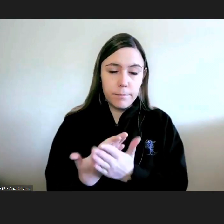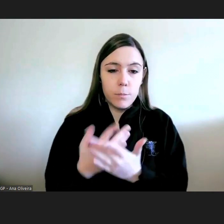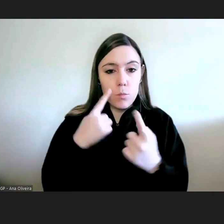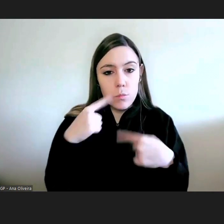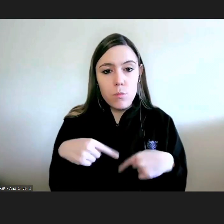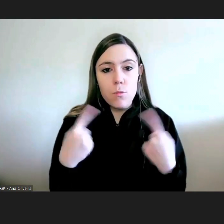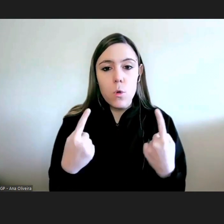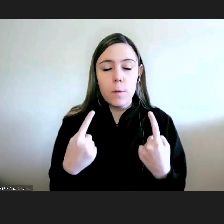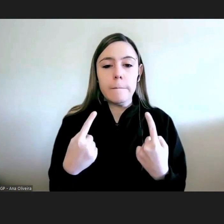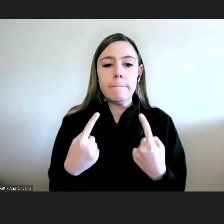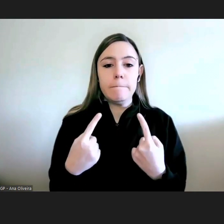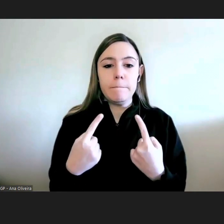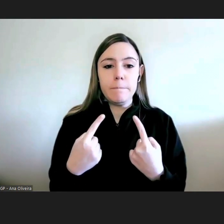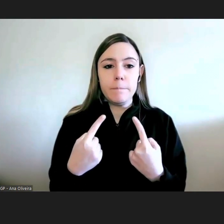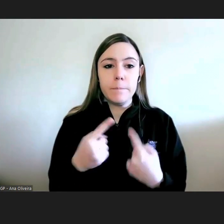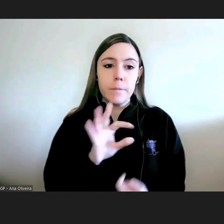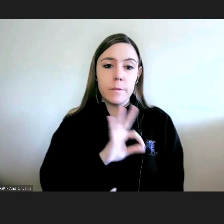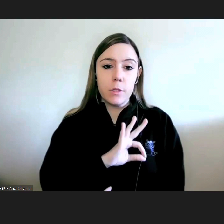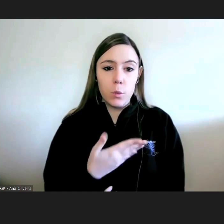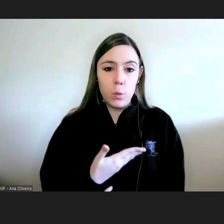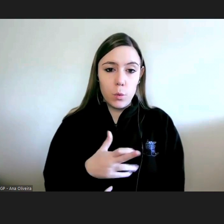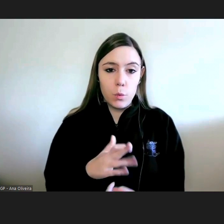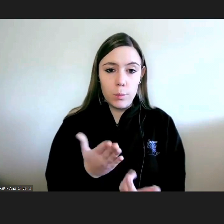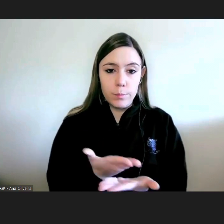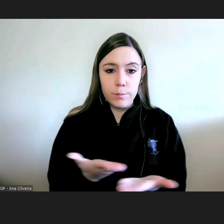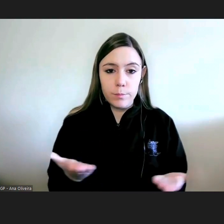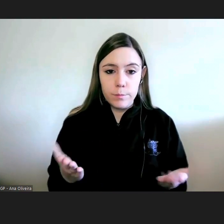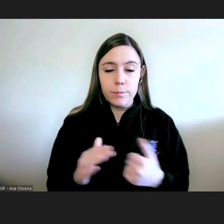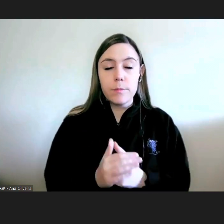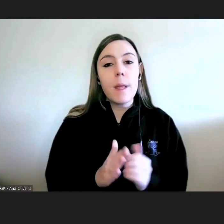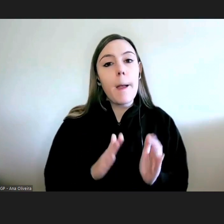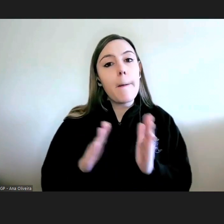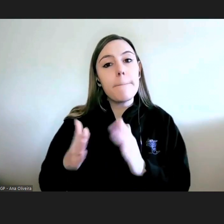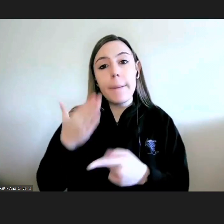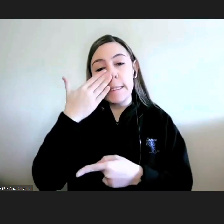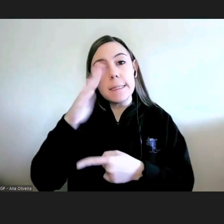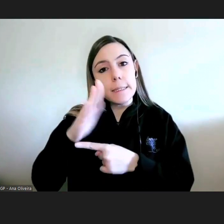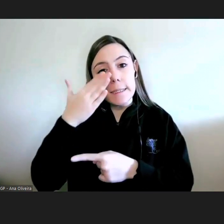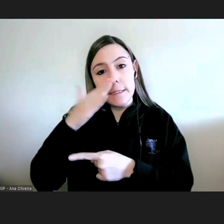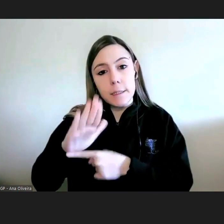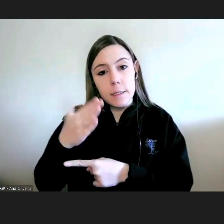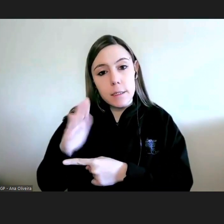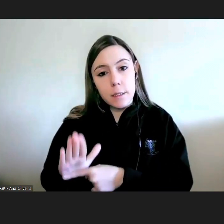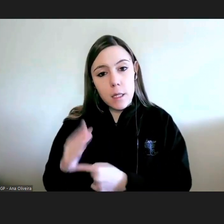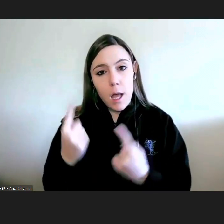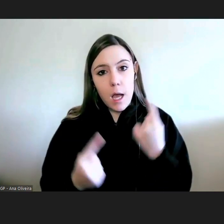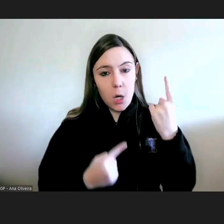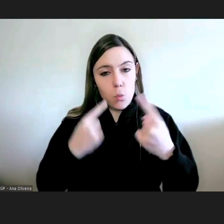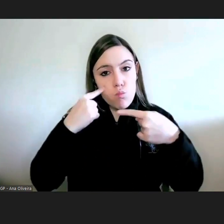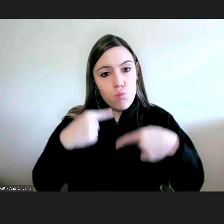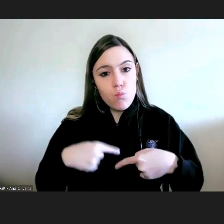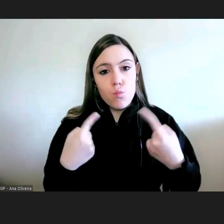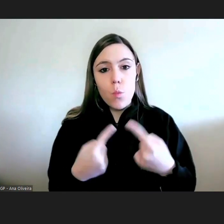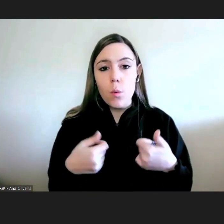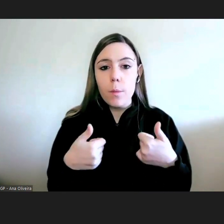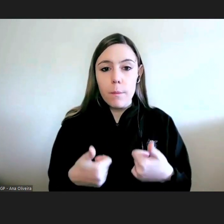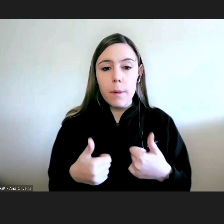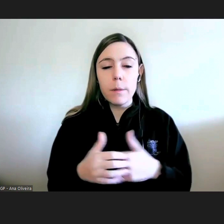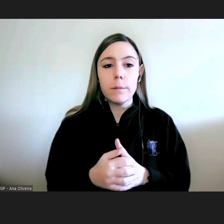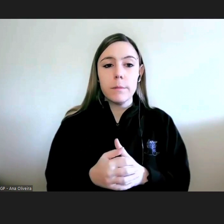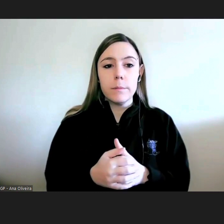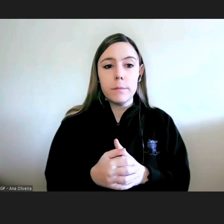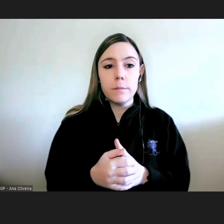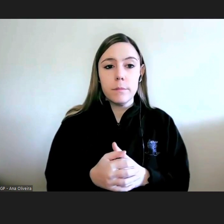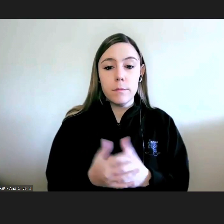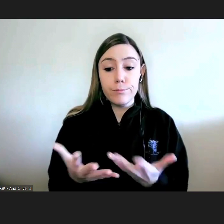aos senhores doutores que é a parte de alguns exemplos ilustrativos que chegaram ao